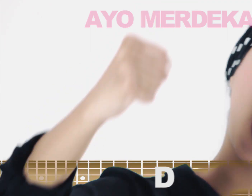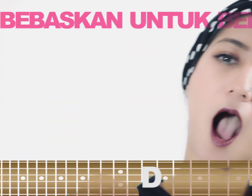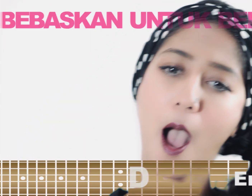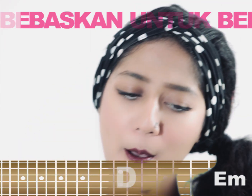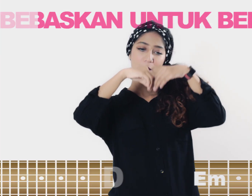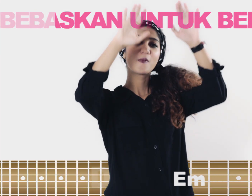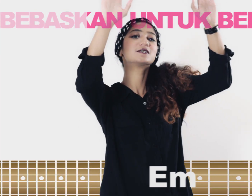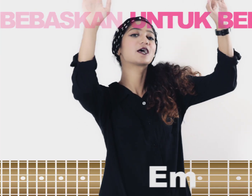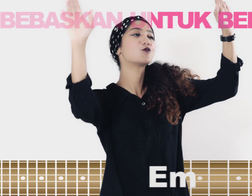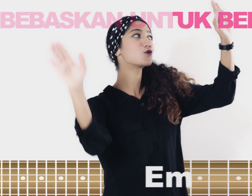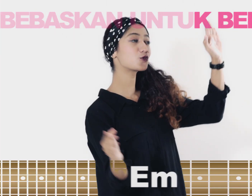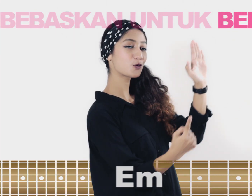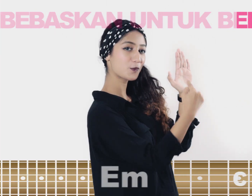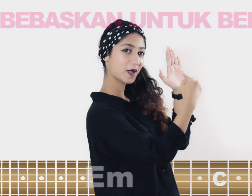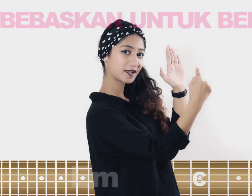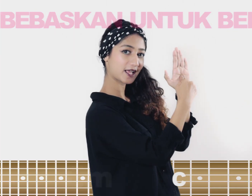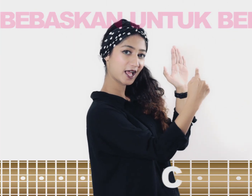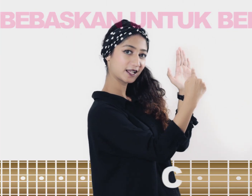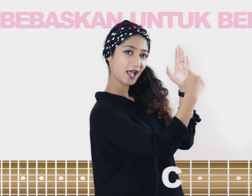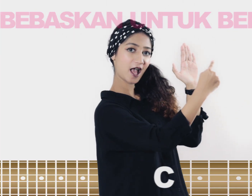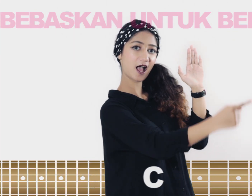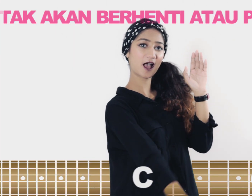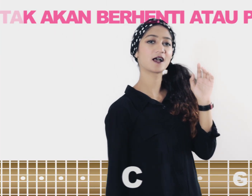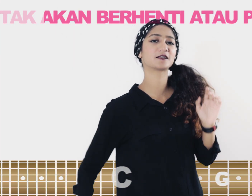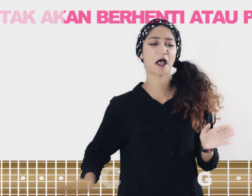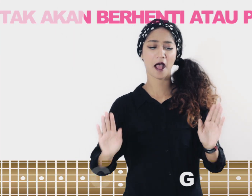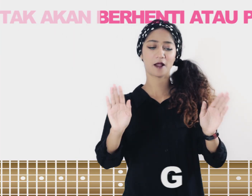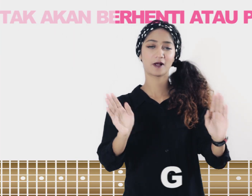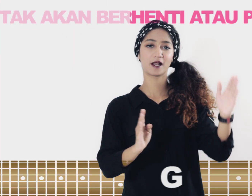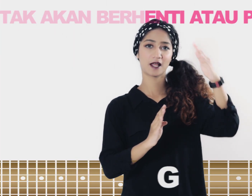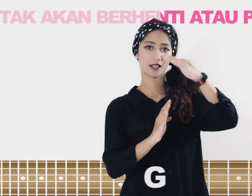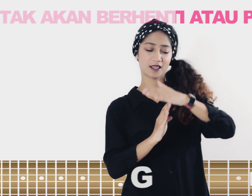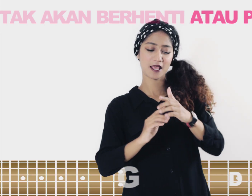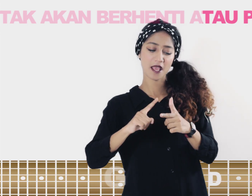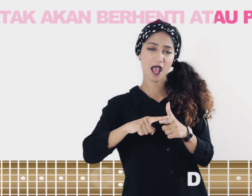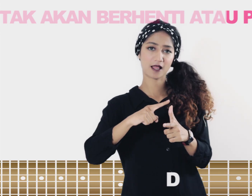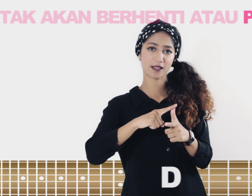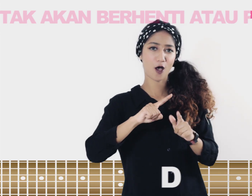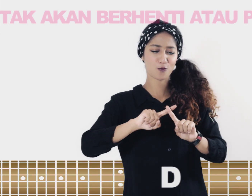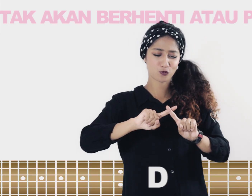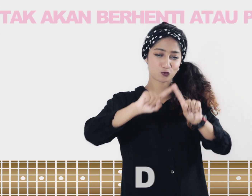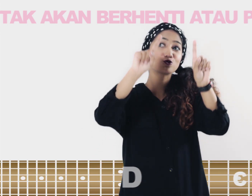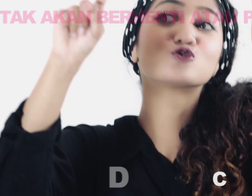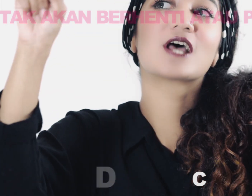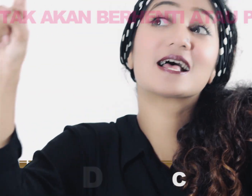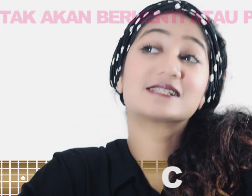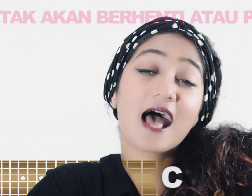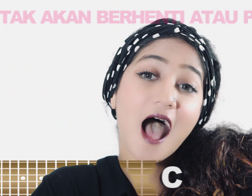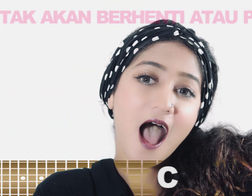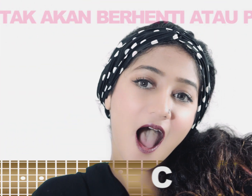Lebatkan untuk mencariah Tak akan merhenti atau putus asa